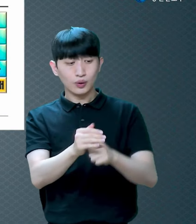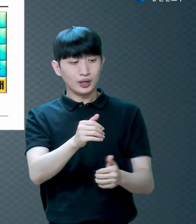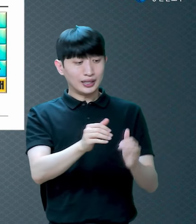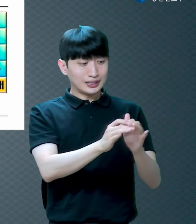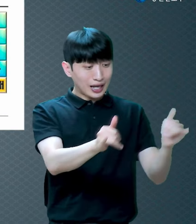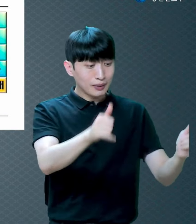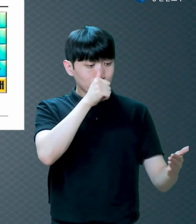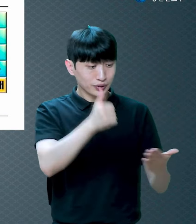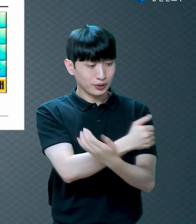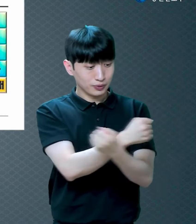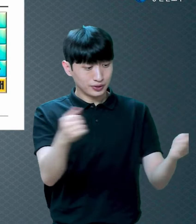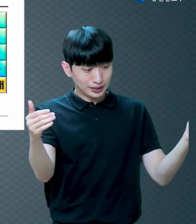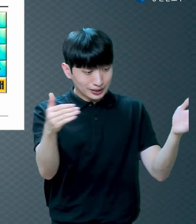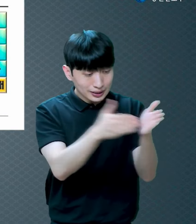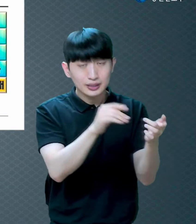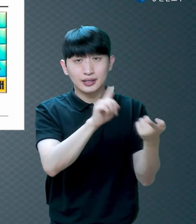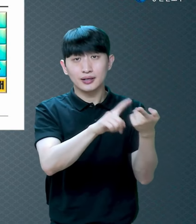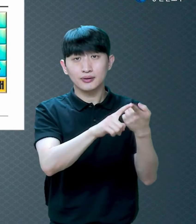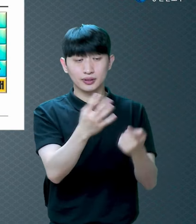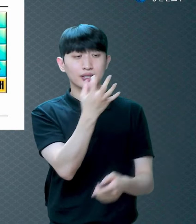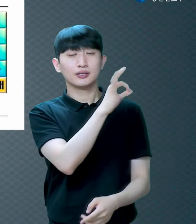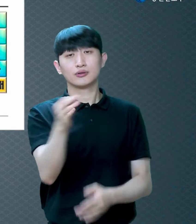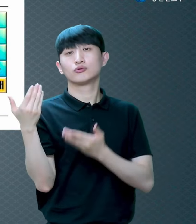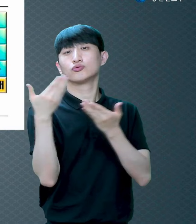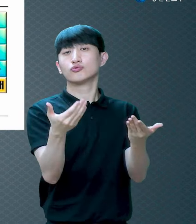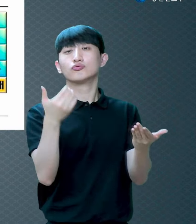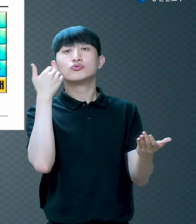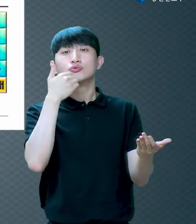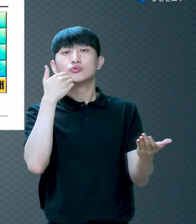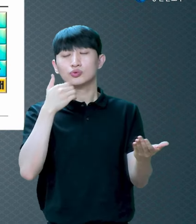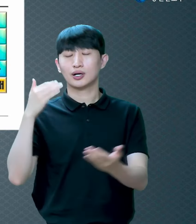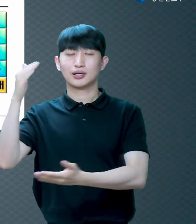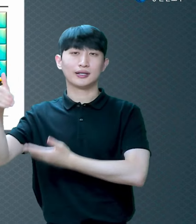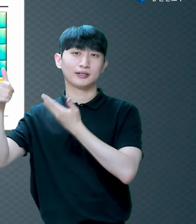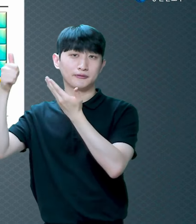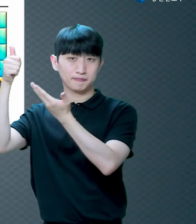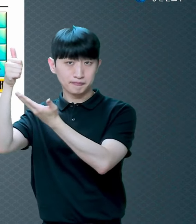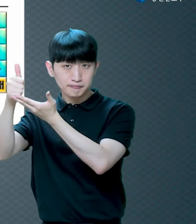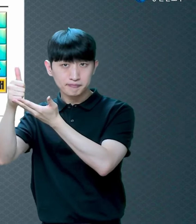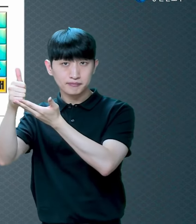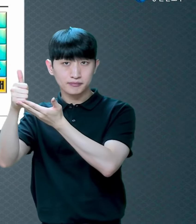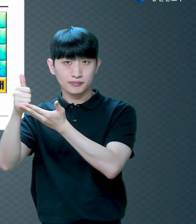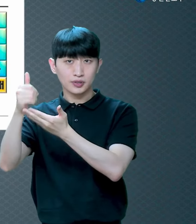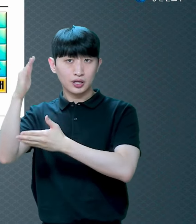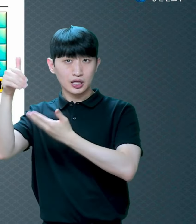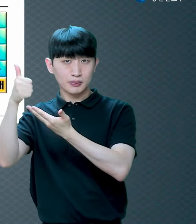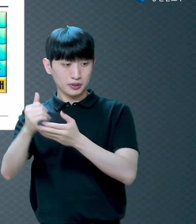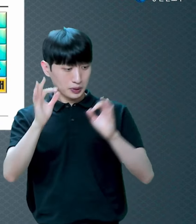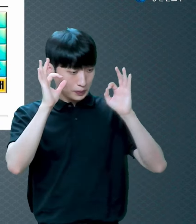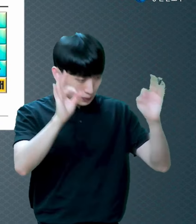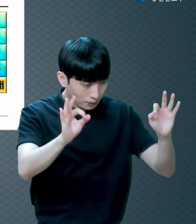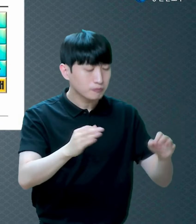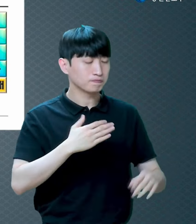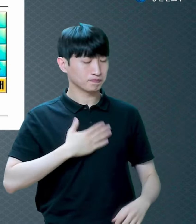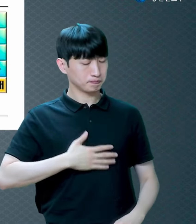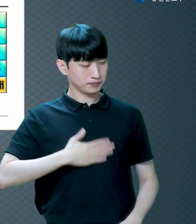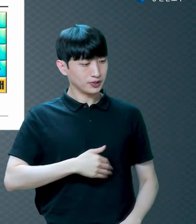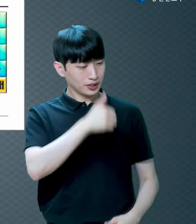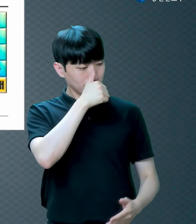됐다 잘했다 내가 다시는 죄 기억 안 한다 하나님이 주체예요